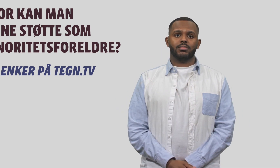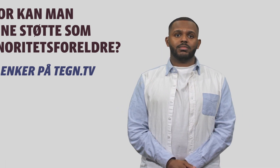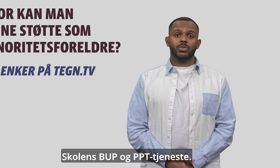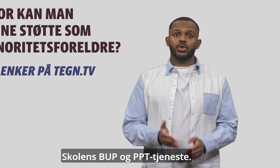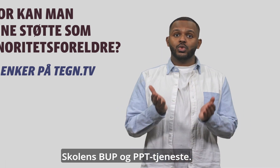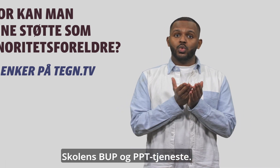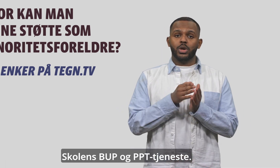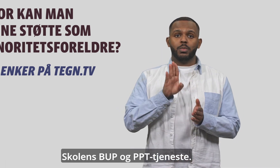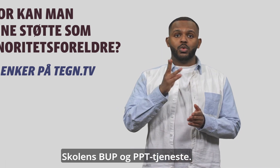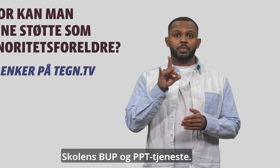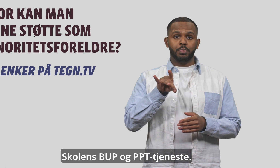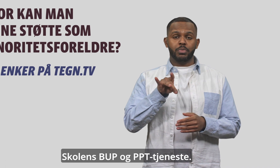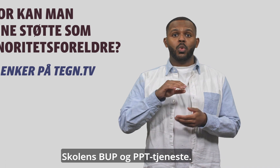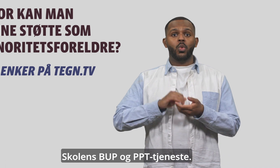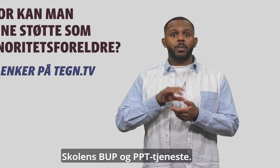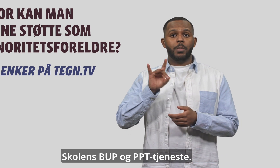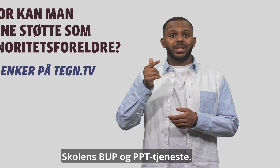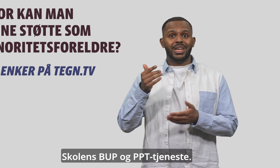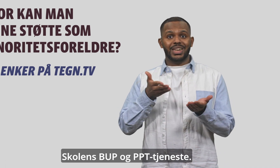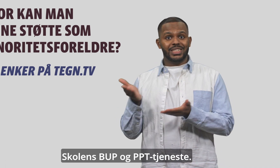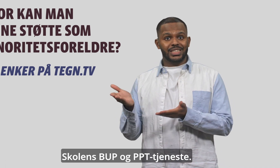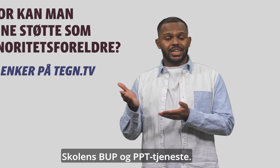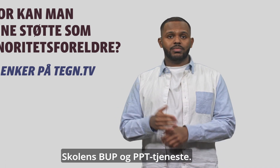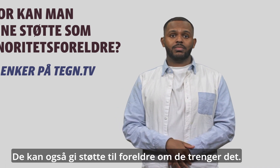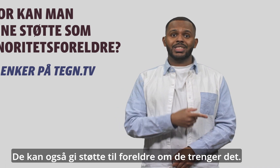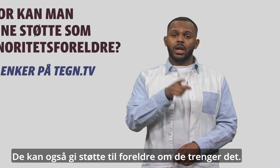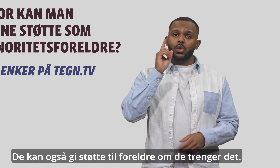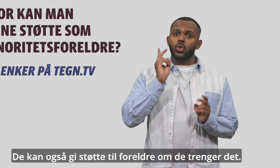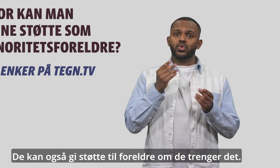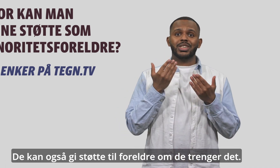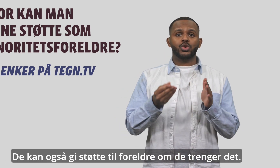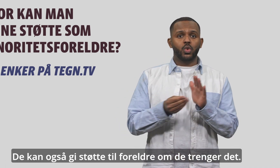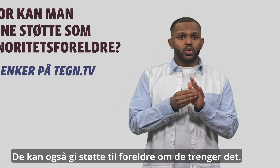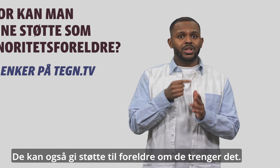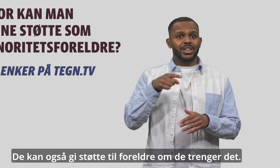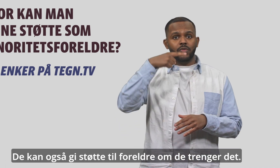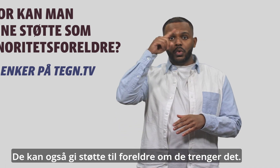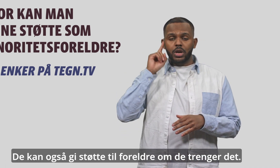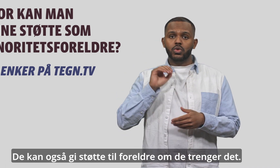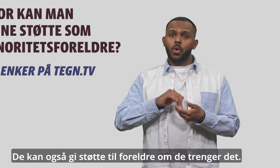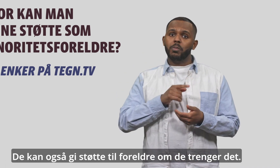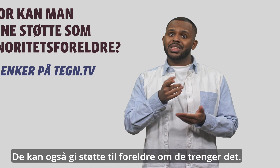11. Skolens BUP og PPT-tjeneste kan også gi støtte til foreldre om de trenger det.